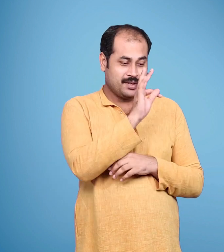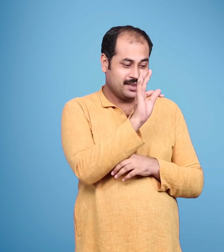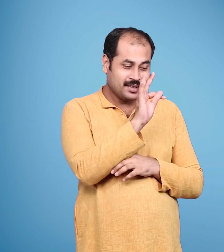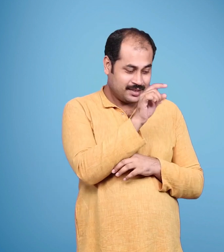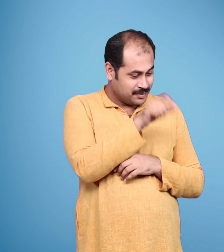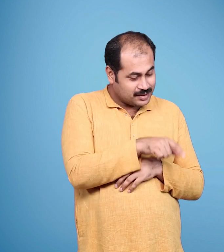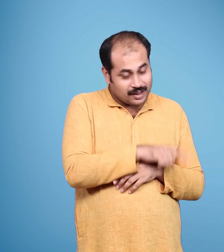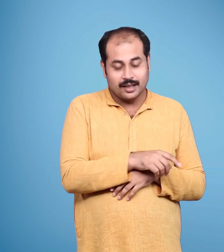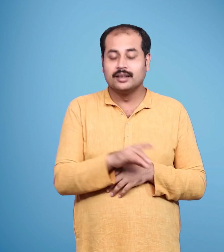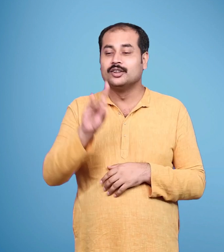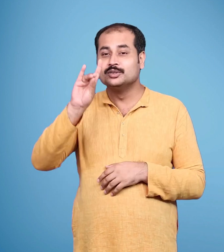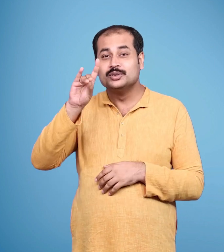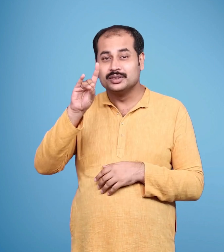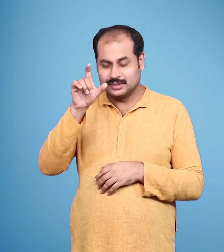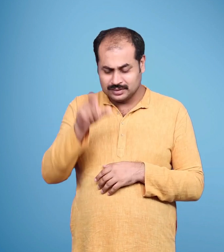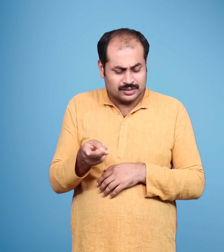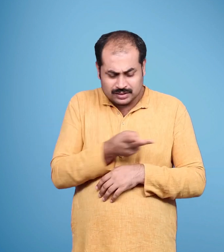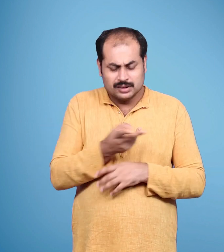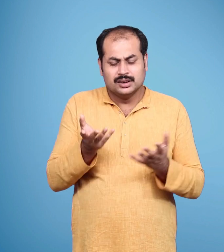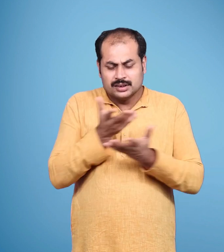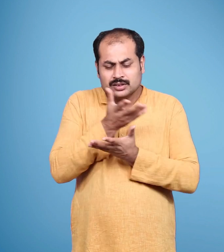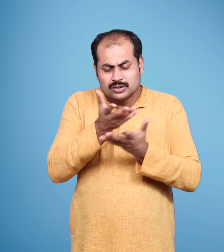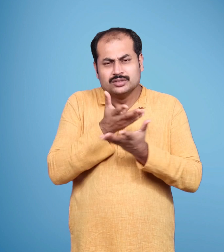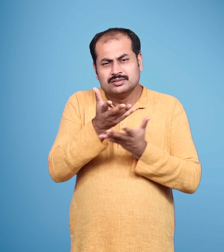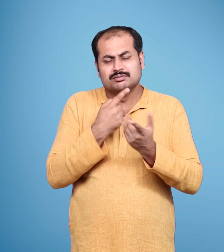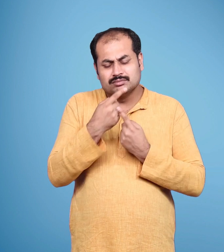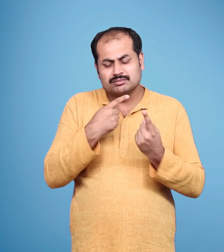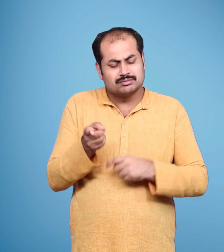भरत और शत्रुग्न राम को वापस लाने पर मंत्रणा कर रहे थे